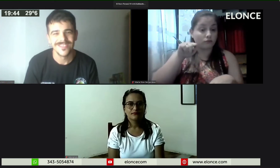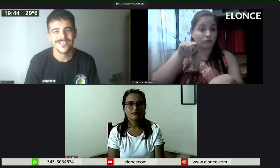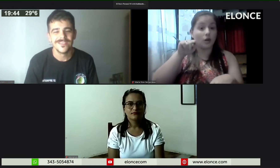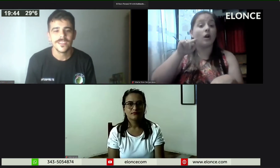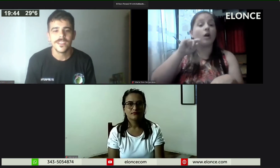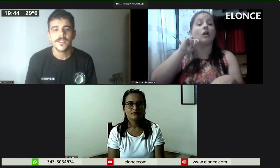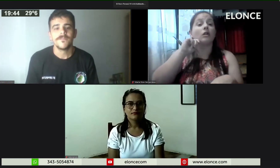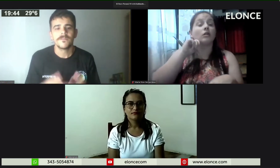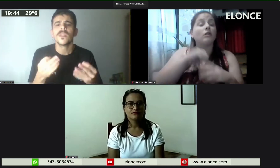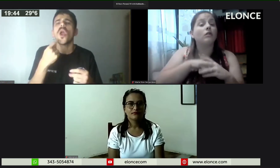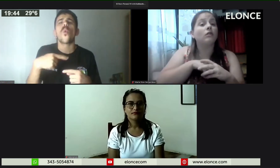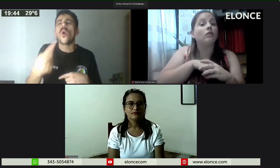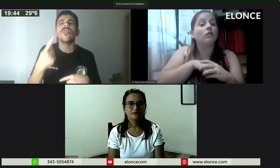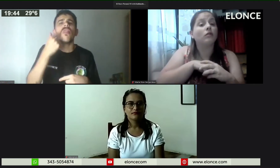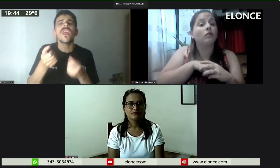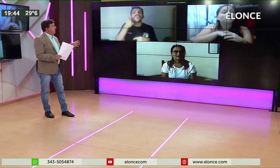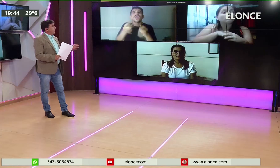arrancando? ¿Hasta cuándo hay tiempo y cuándo arranca?